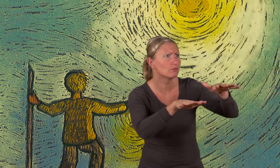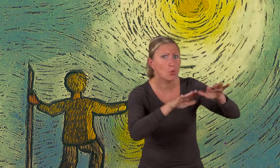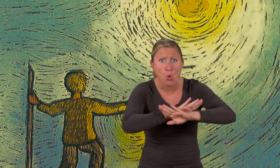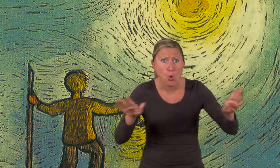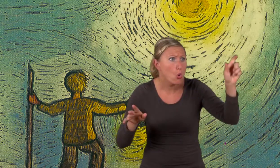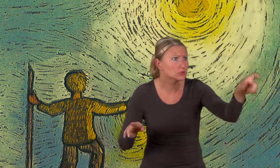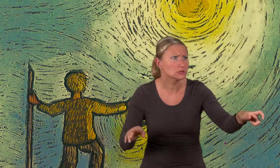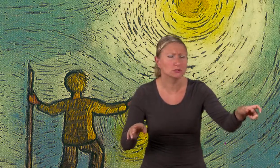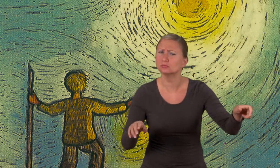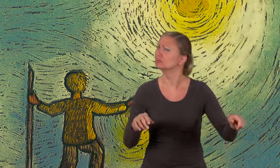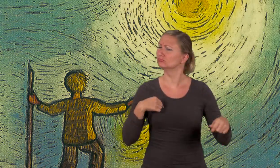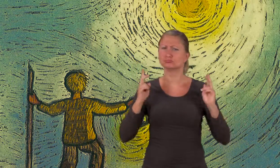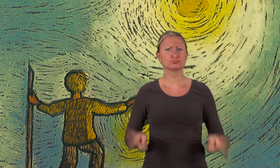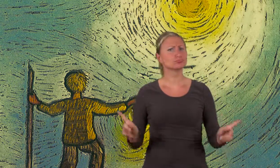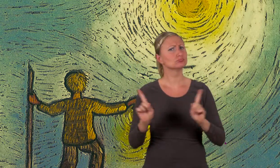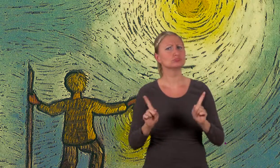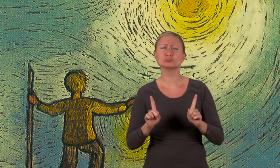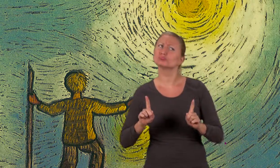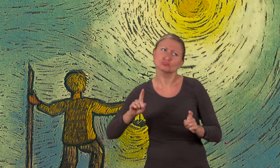ich nicht hier, sagte der Esel und folgte ihren Spuren.